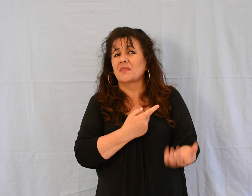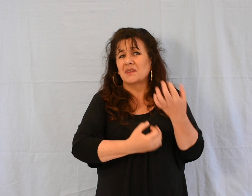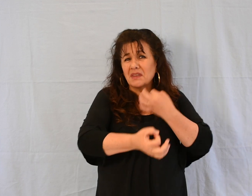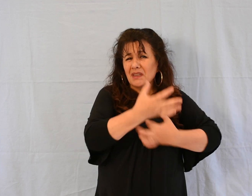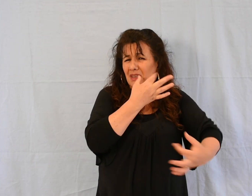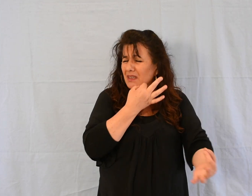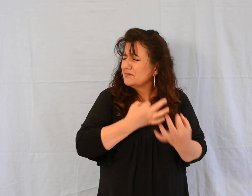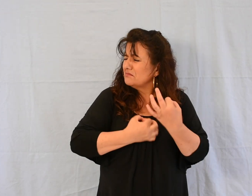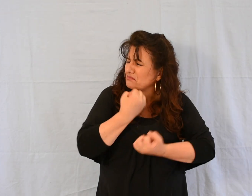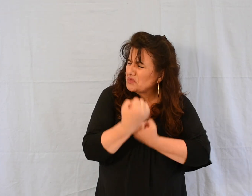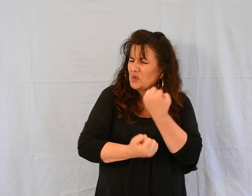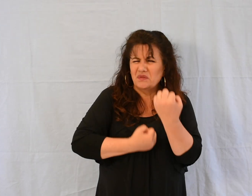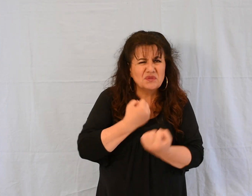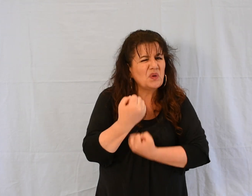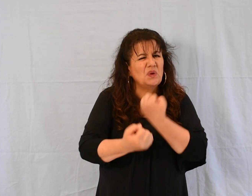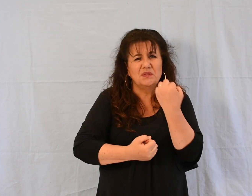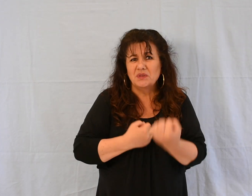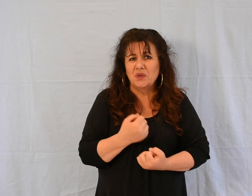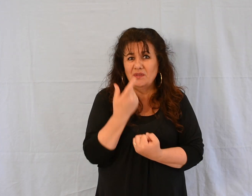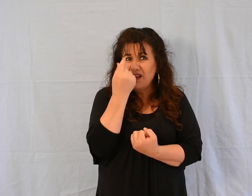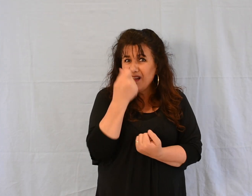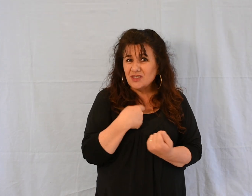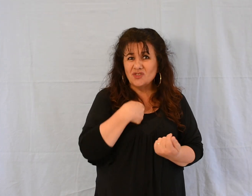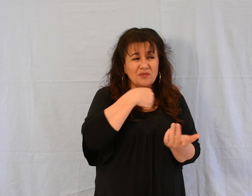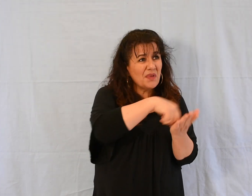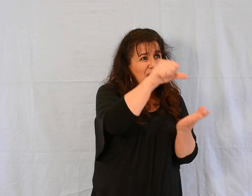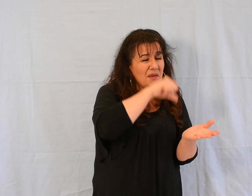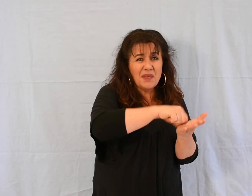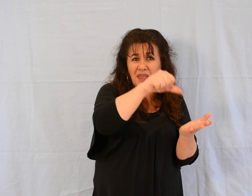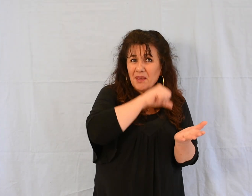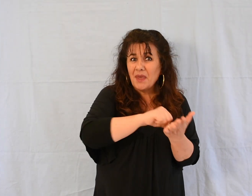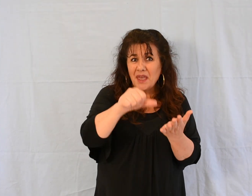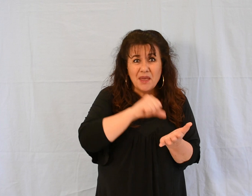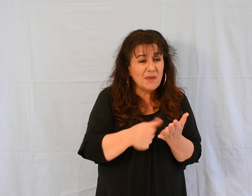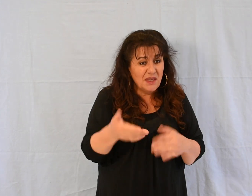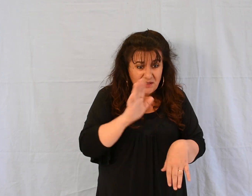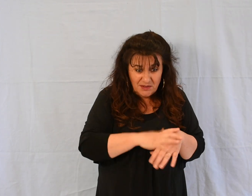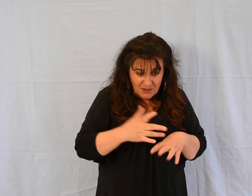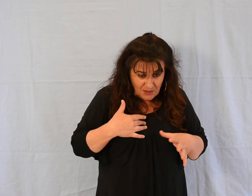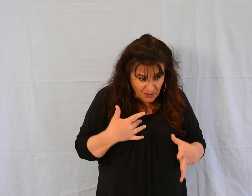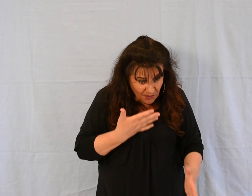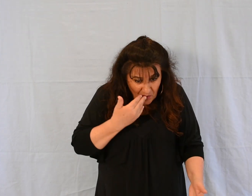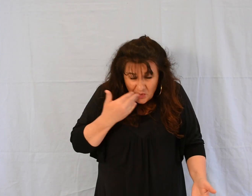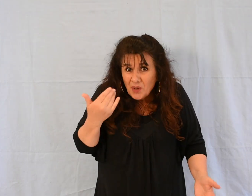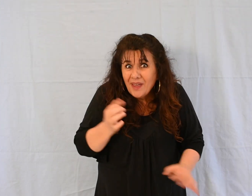dispensé tous ses biens sans la moindre amélioration. Au contraire,